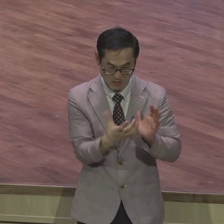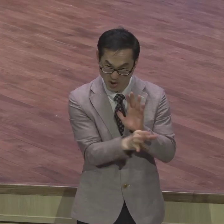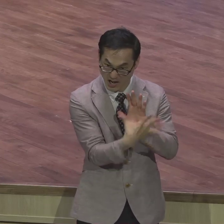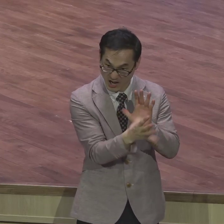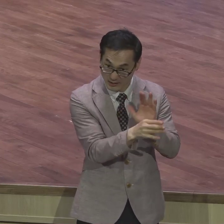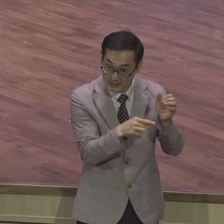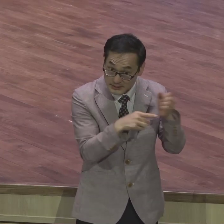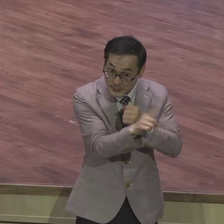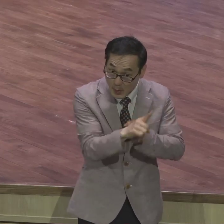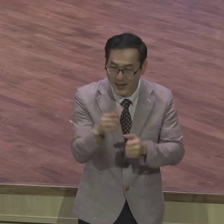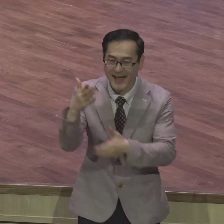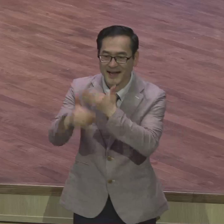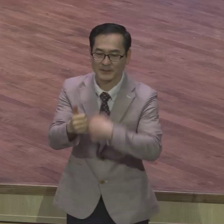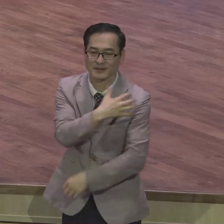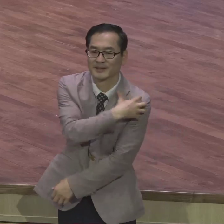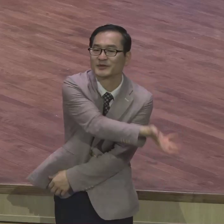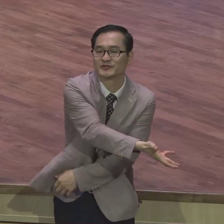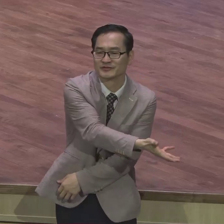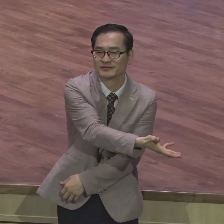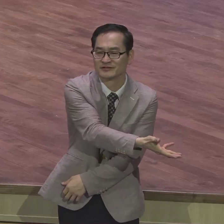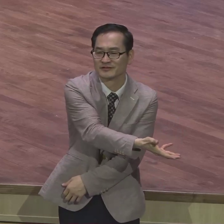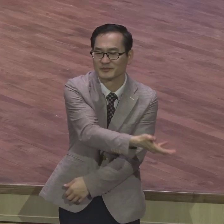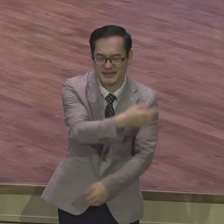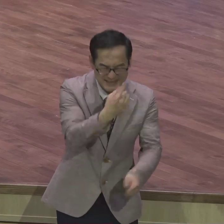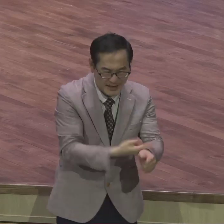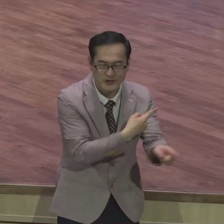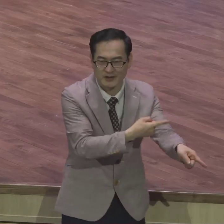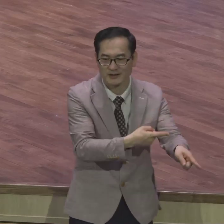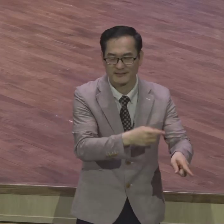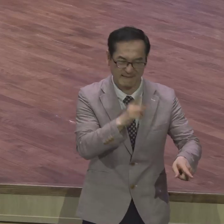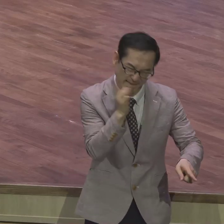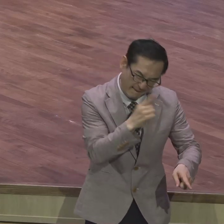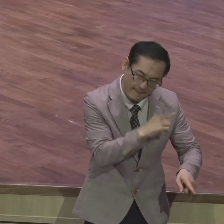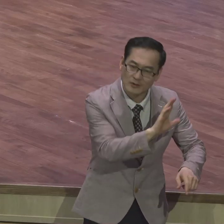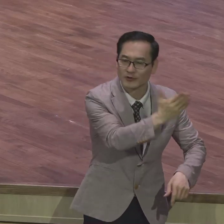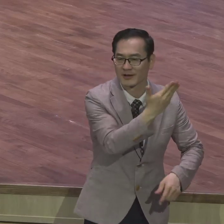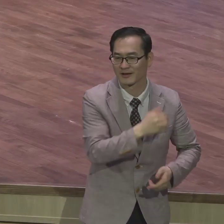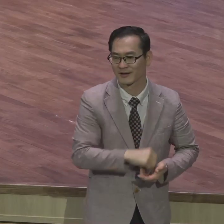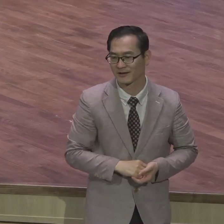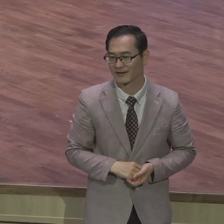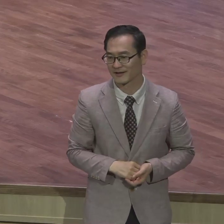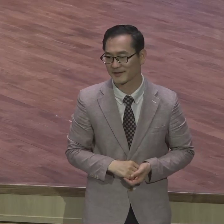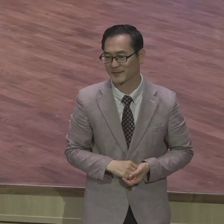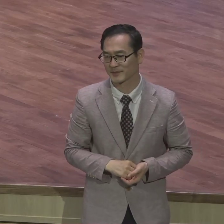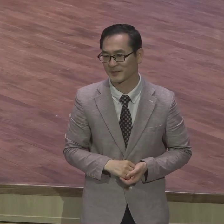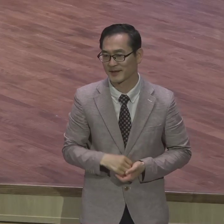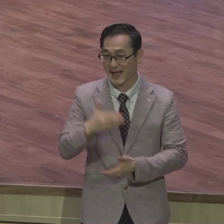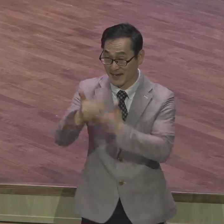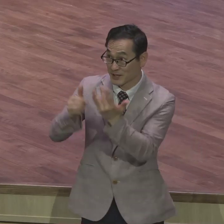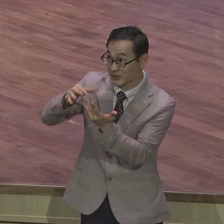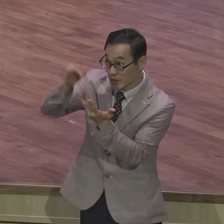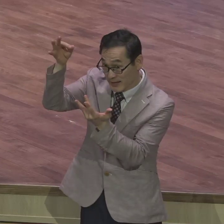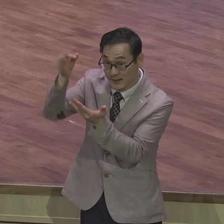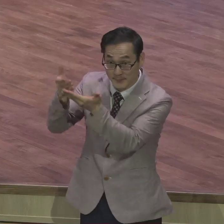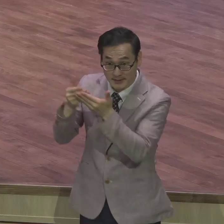하나님의 선택받은 사람은요 하나님의 말씀이 믿어지고 하나님의 말씀을 들을 때마다